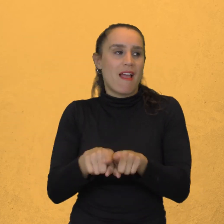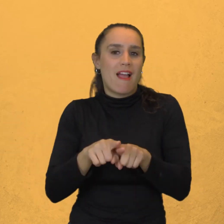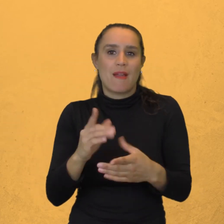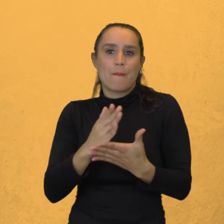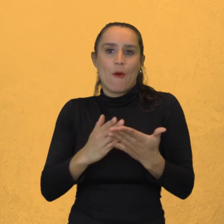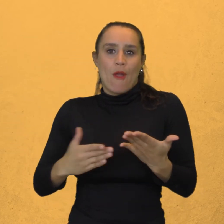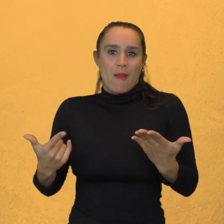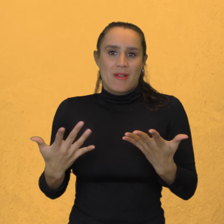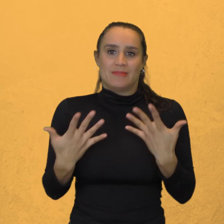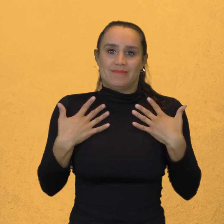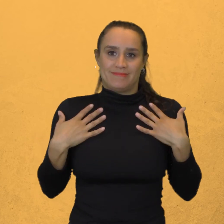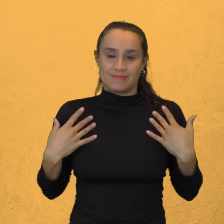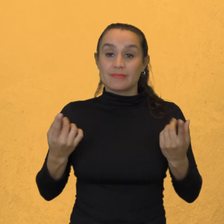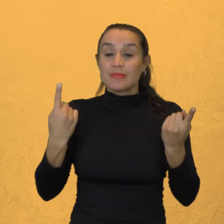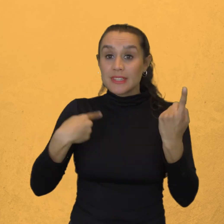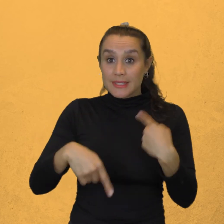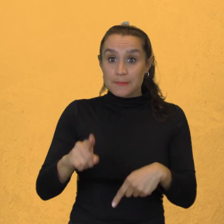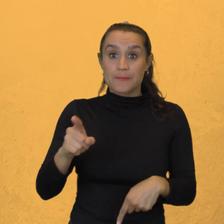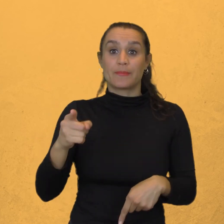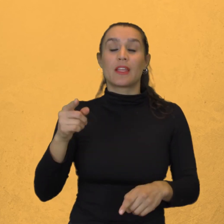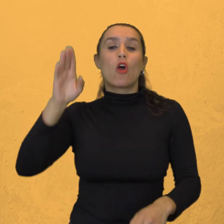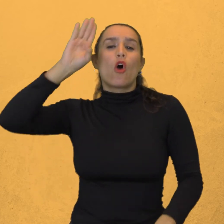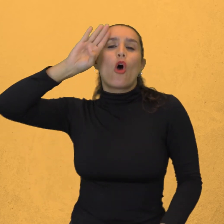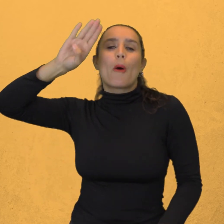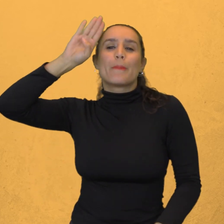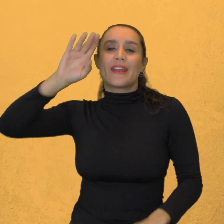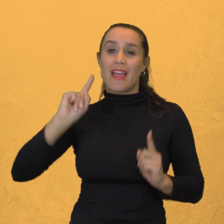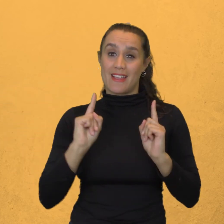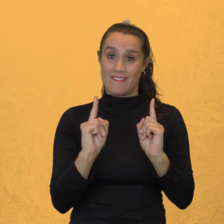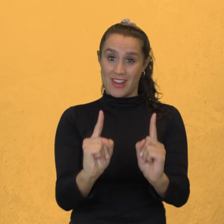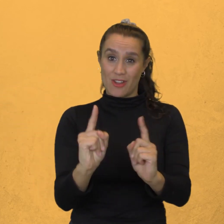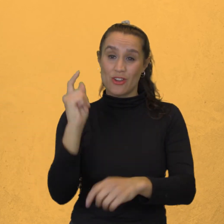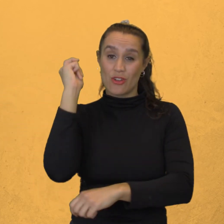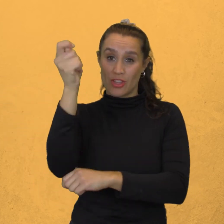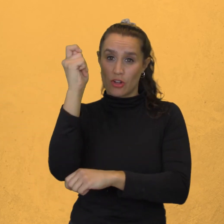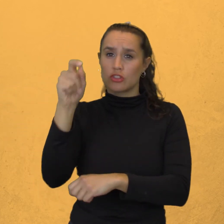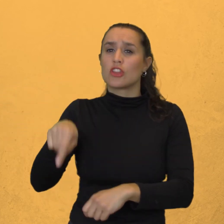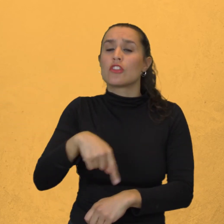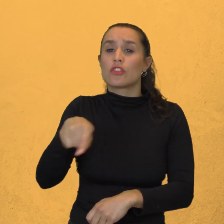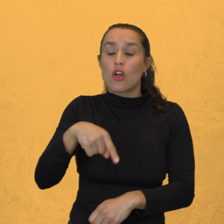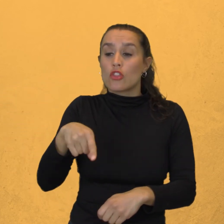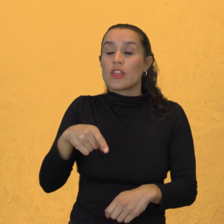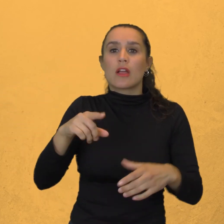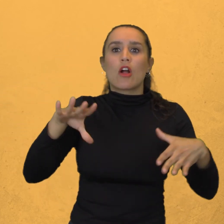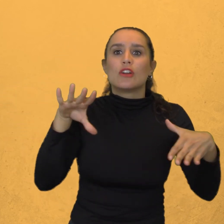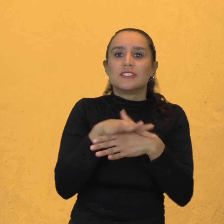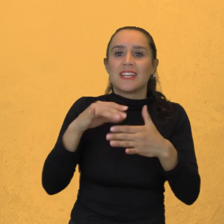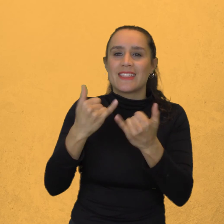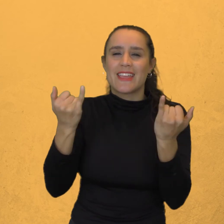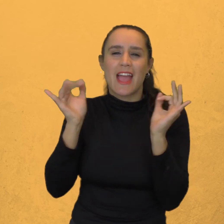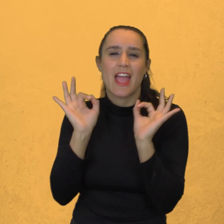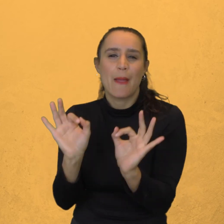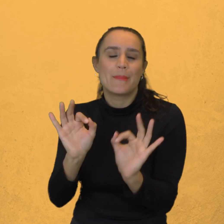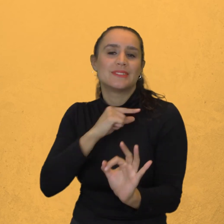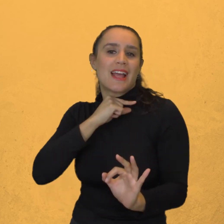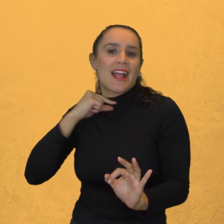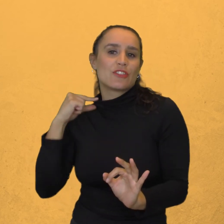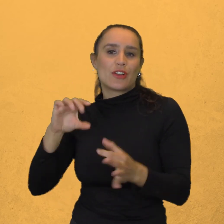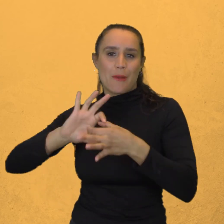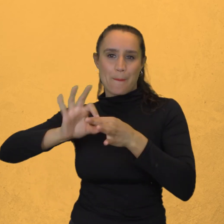Las honras fúnebres Del Quijote Se hicieron un miércoles De ceniza En la capilla De la ermita A las 5 de la